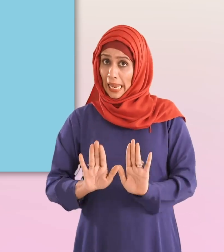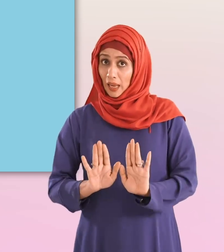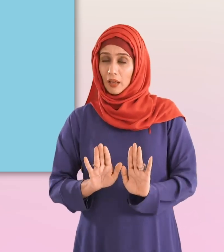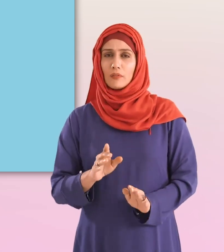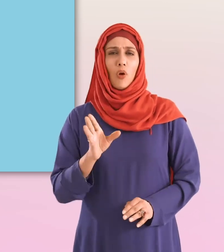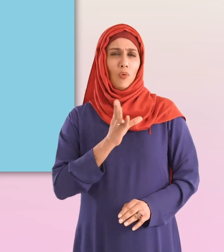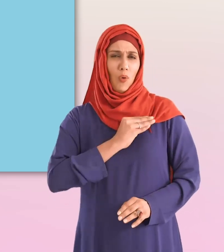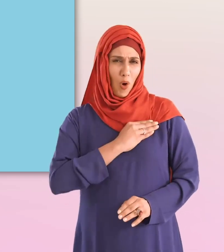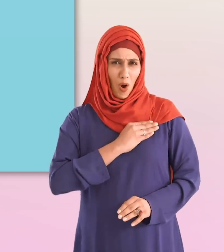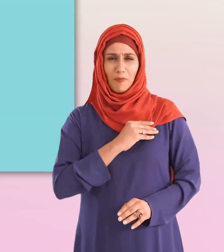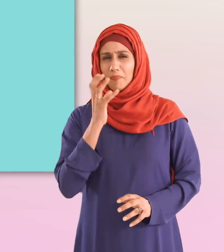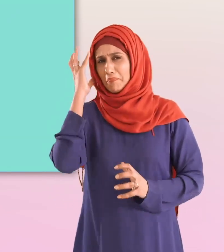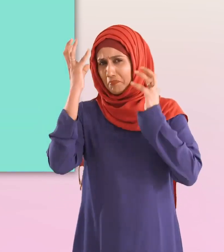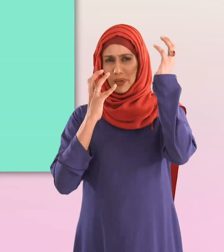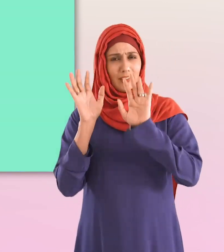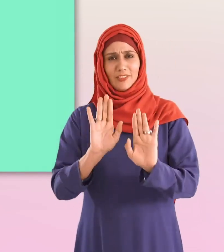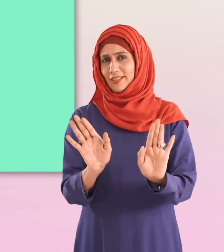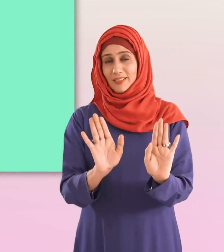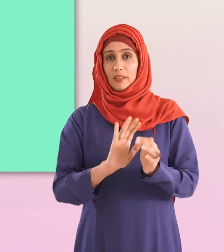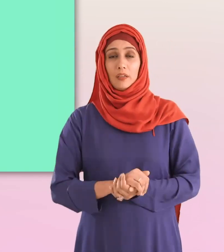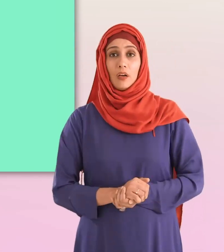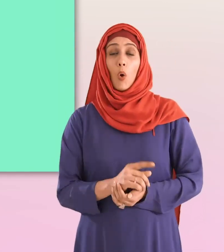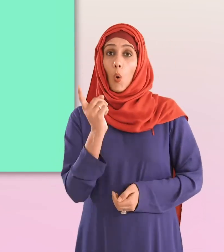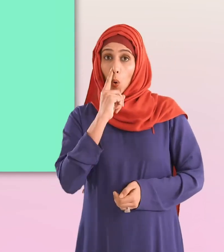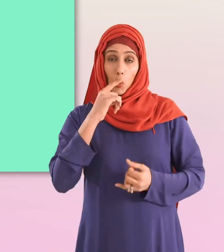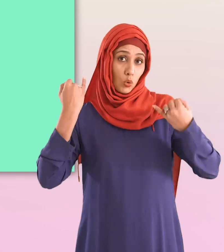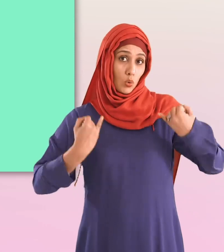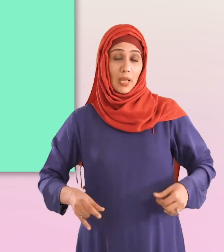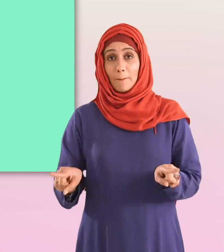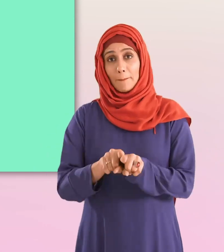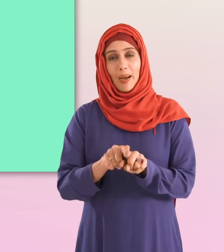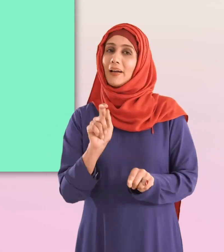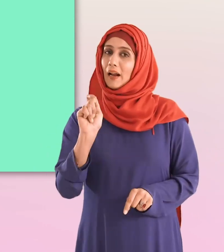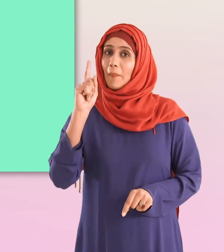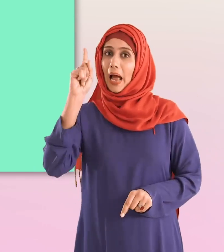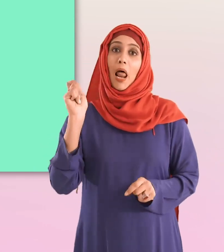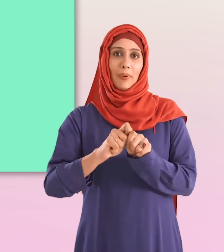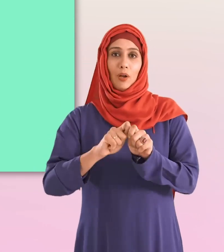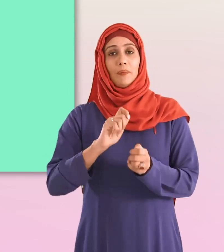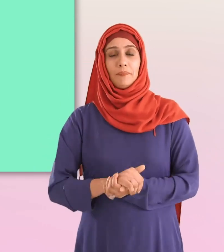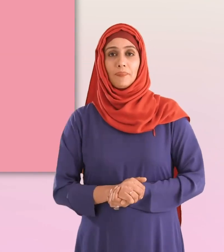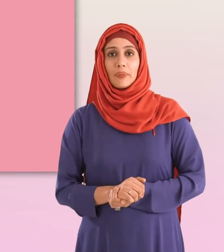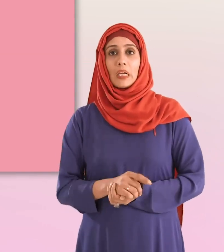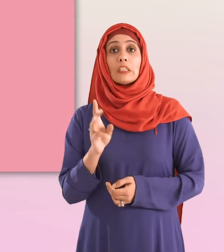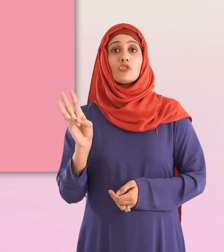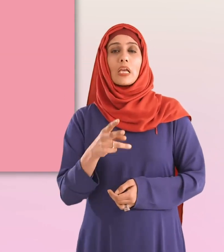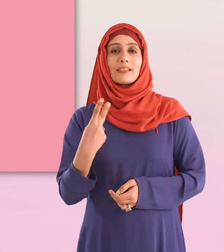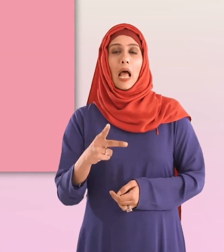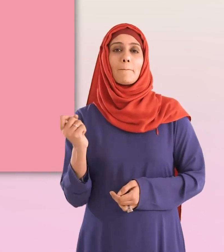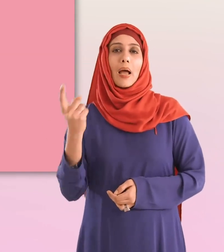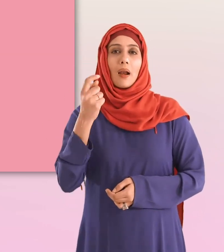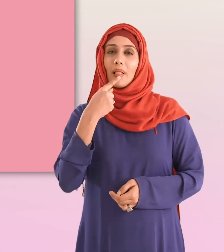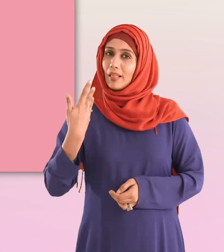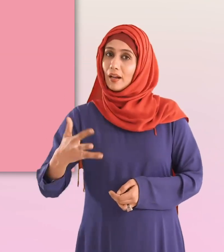برائے کرم خوفزدہ یا پریشان نہ ہوں عورتوں کا جسم اسی طرح کام کرتا ہے یہ چیز حیث